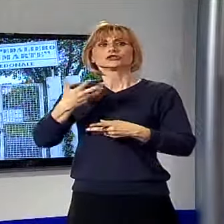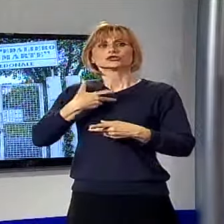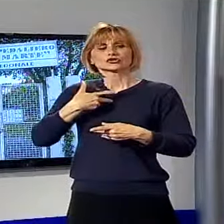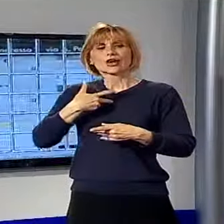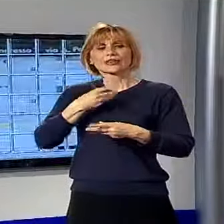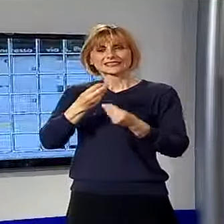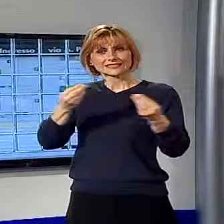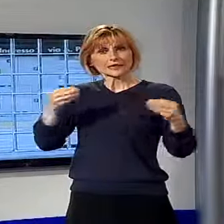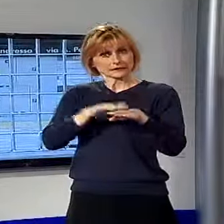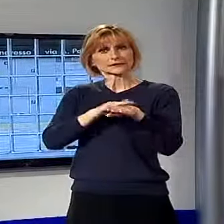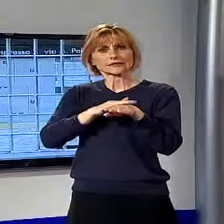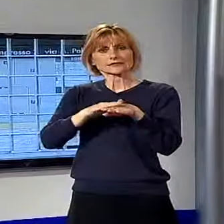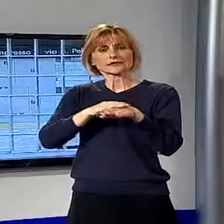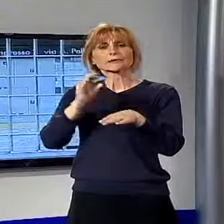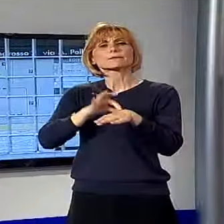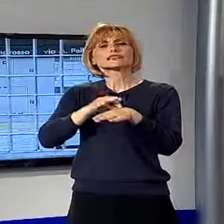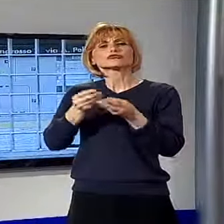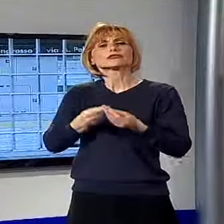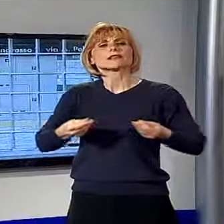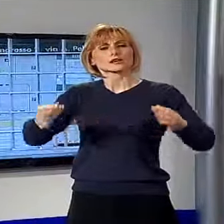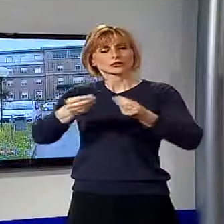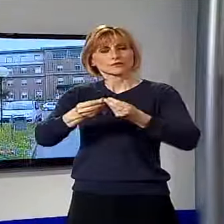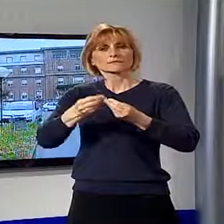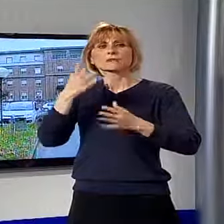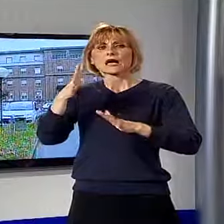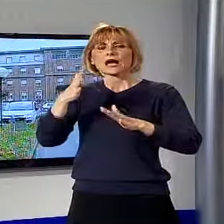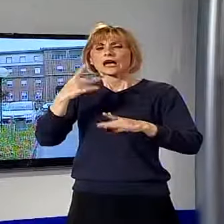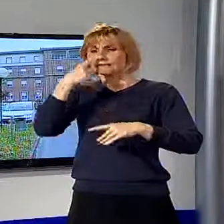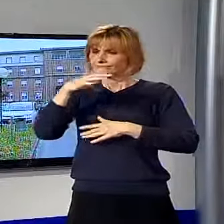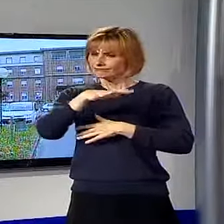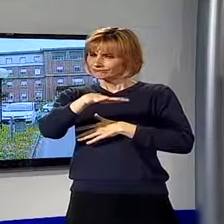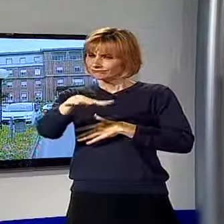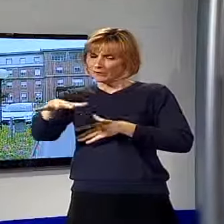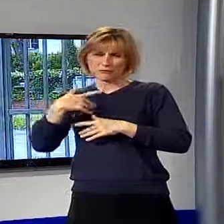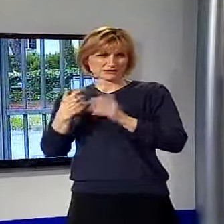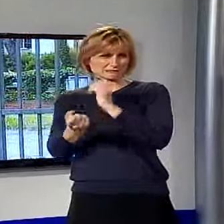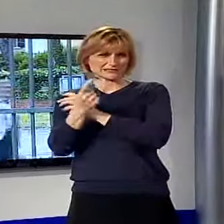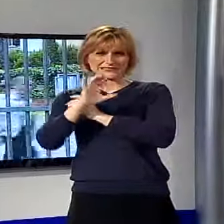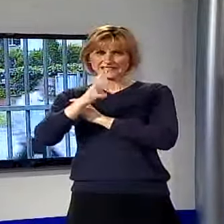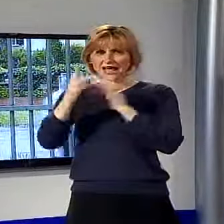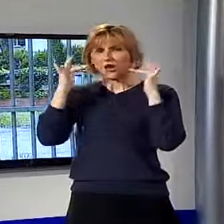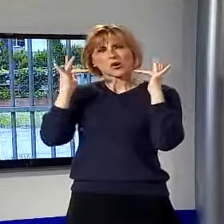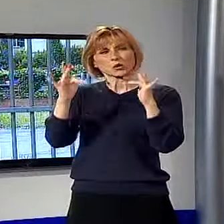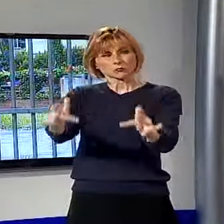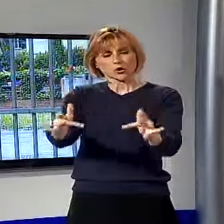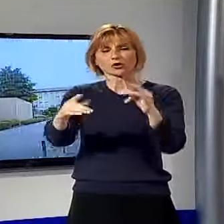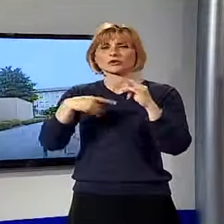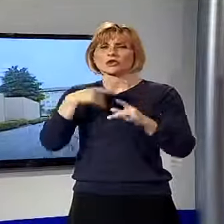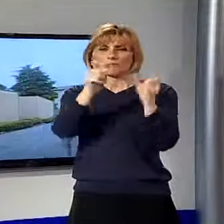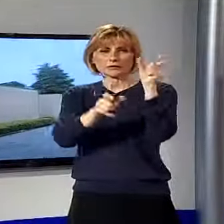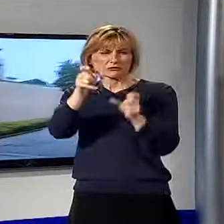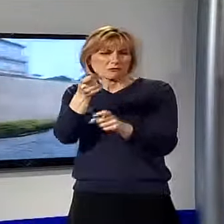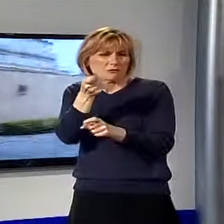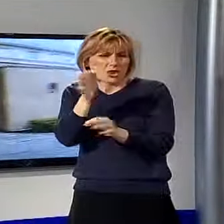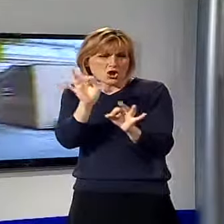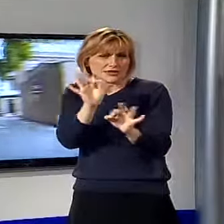molti servizi della medicina territoriale. atmosfera però decisamente inconsueta. C'è sicuramente meno gente del